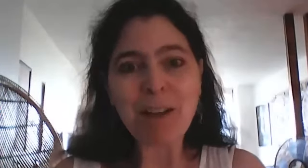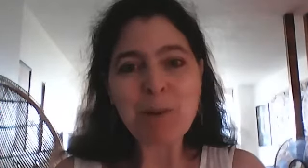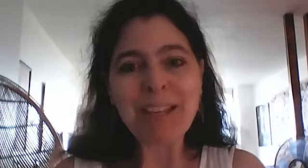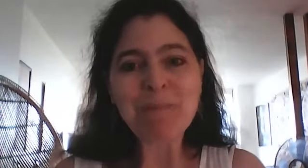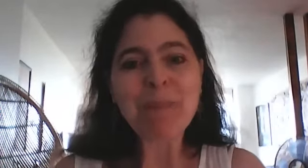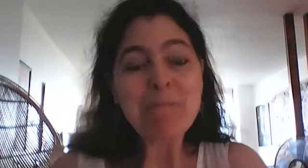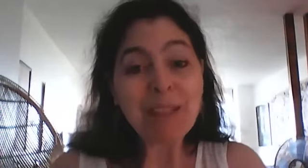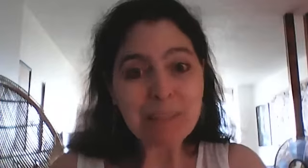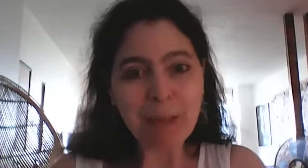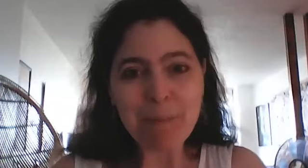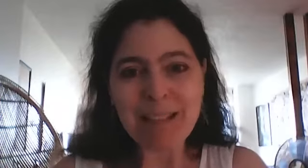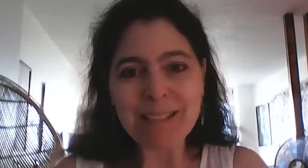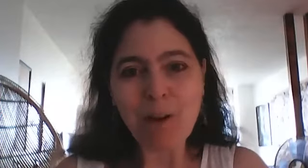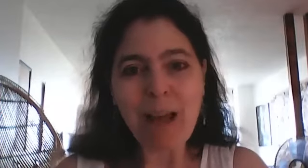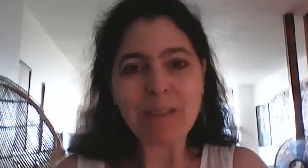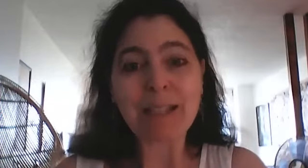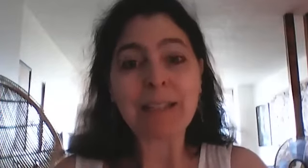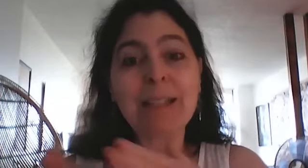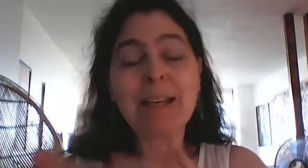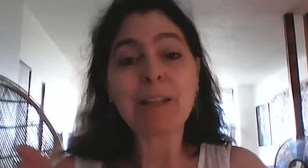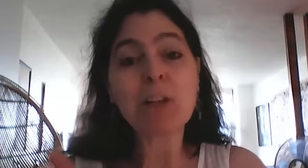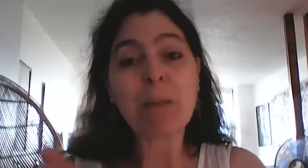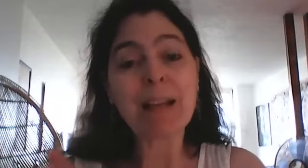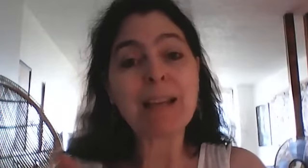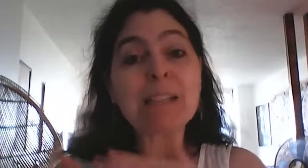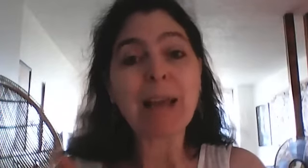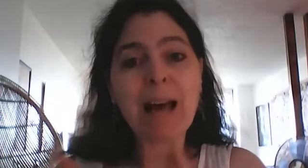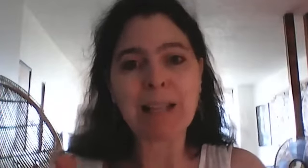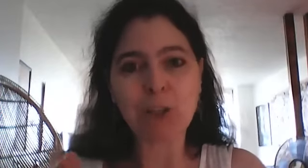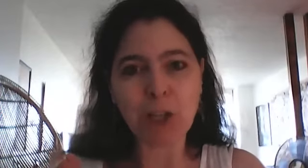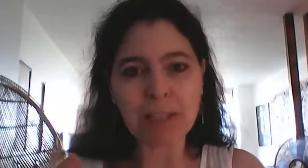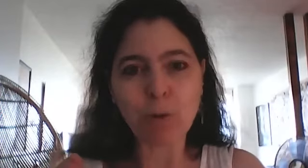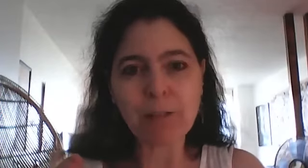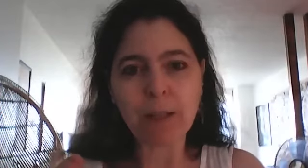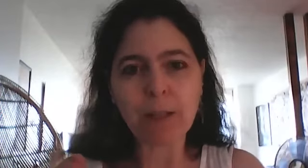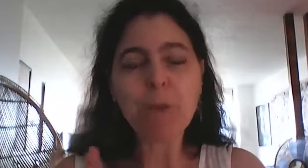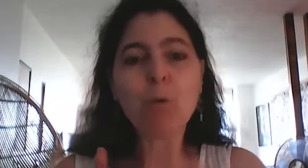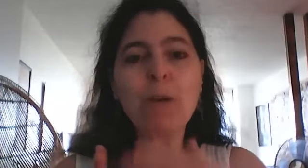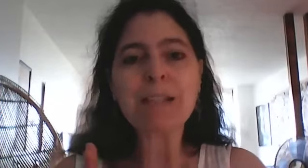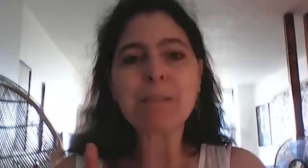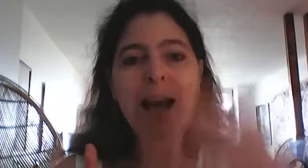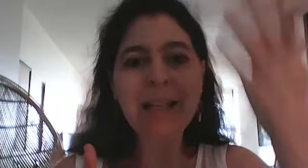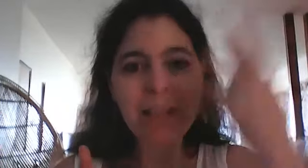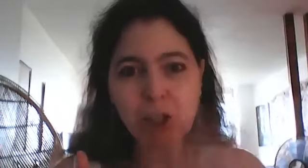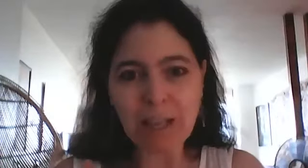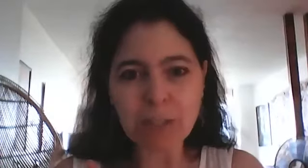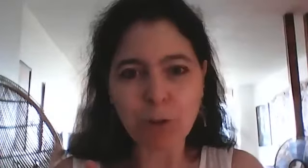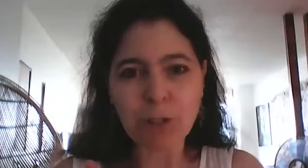écouté bonne expérimentation avec cette technique là que moi j'appelle la spirale de connexion divine ou la spirale d'énergie de la source